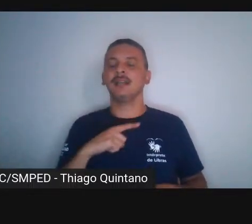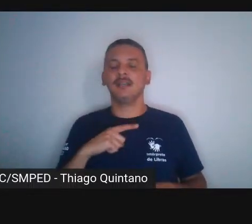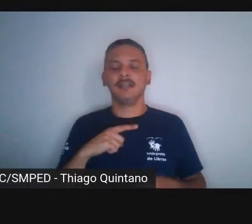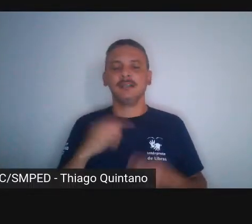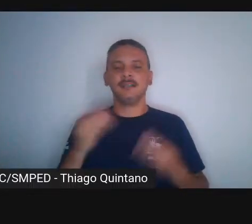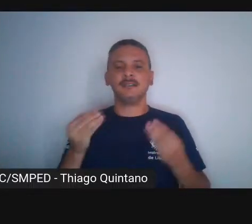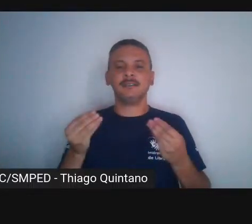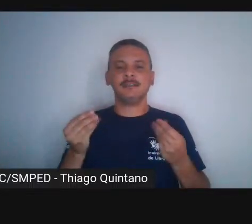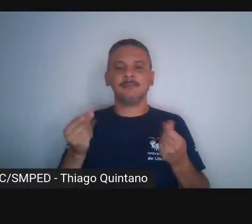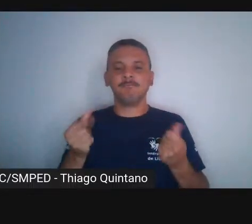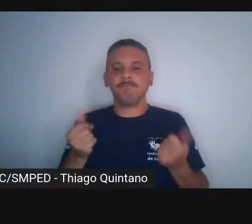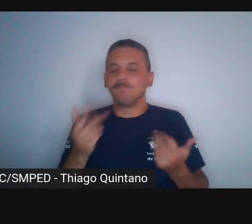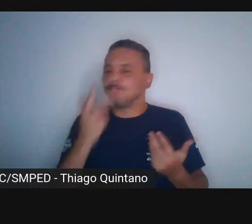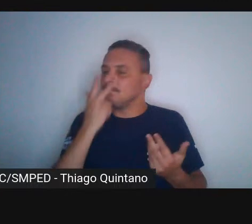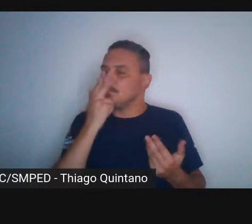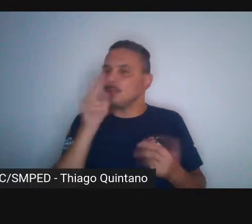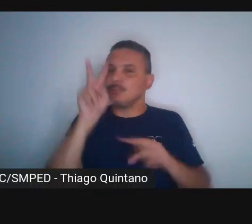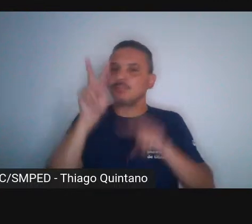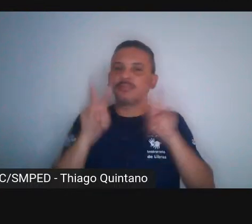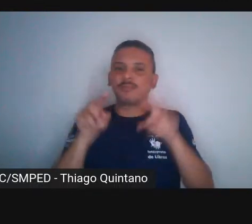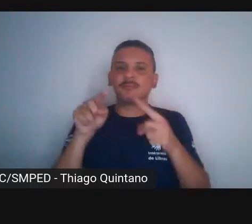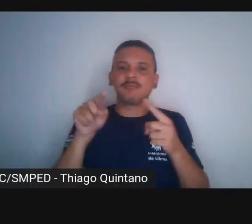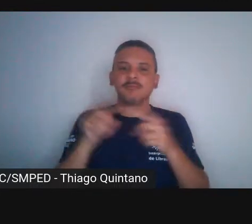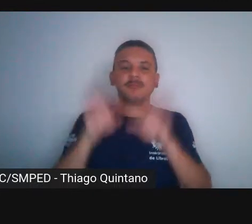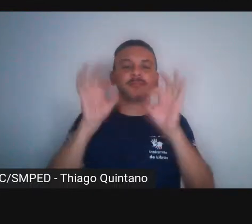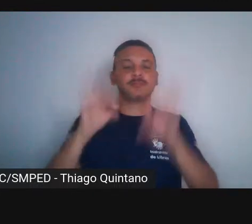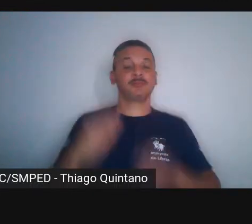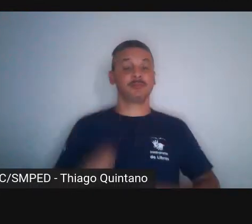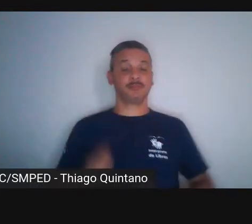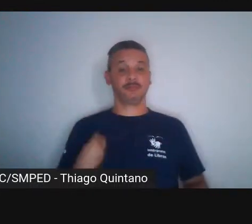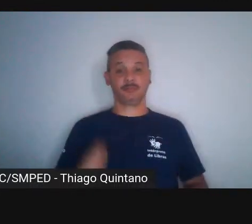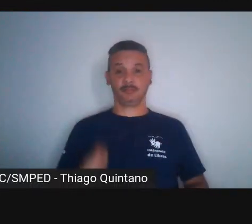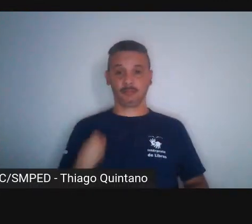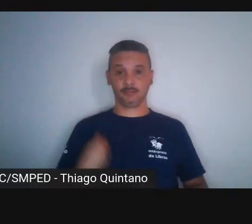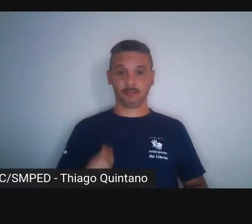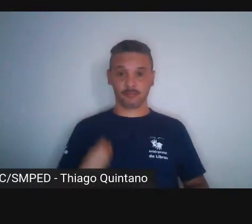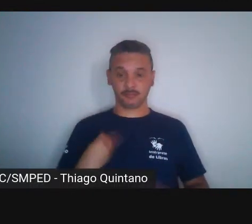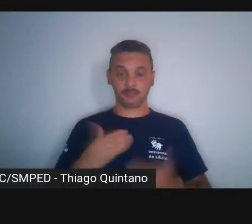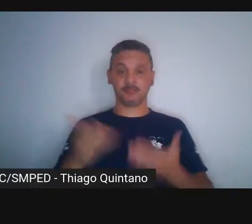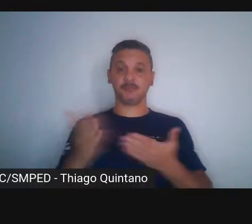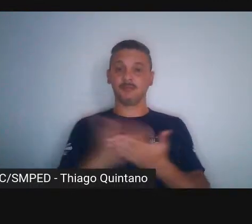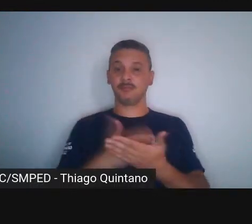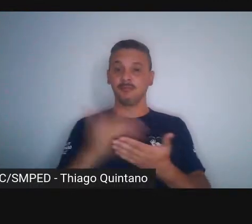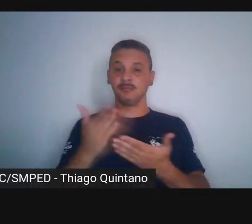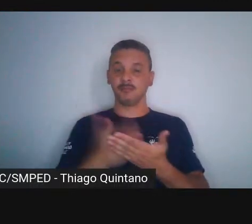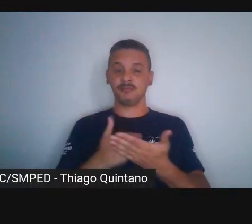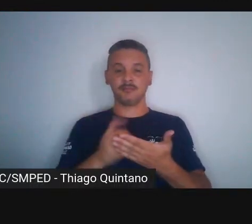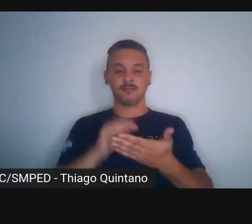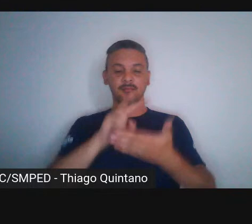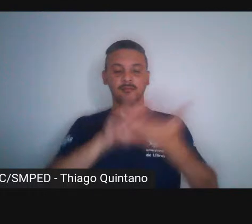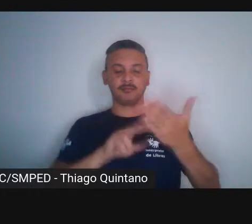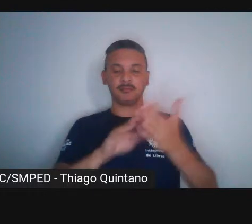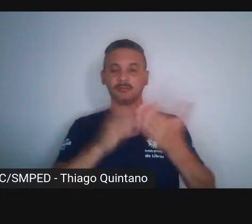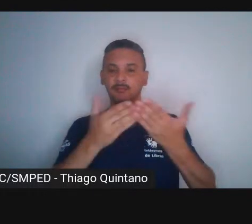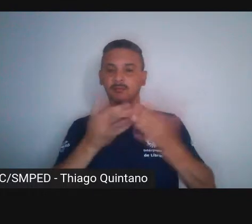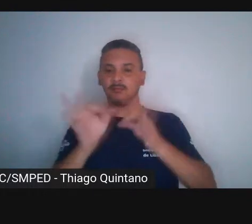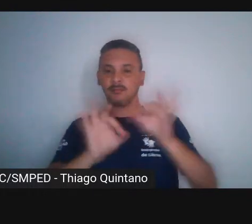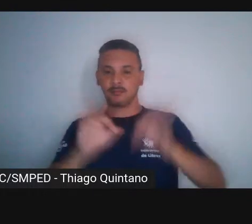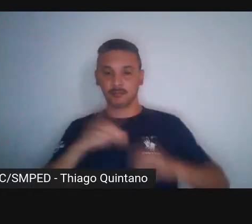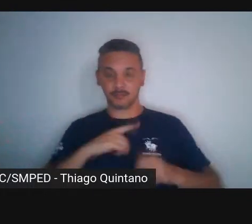sendo muito presente no próprio livro, de tal forma que o livro,